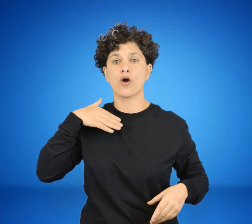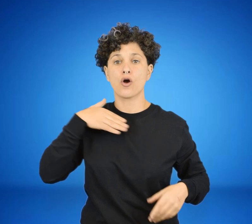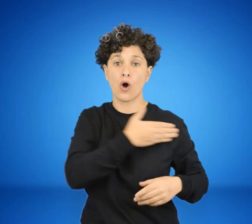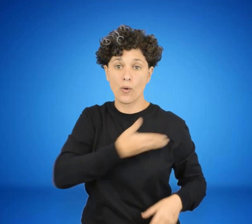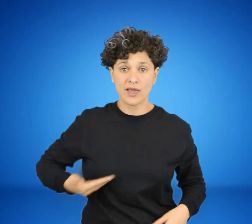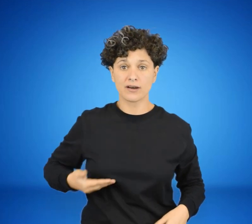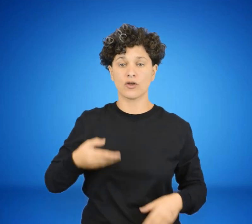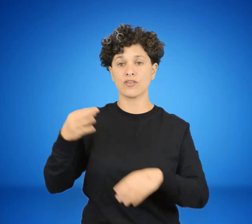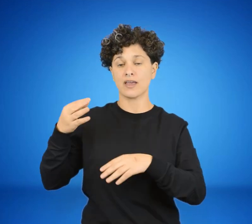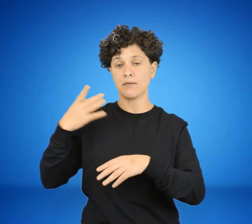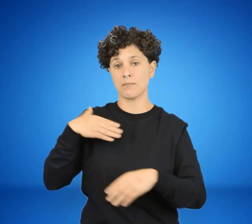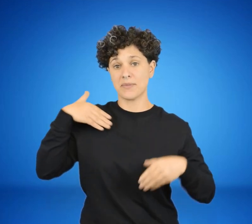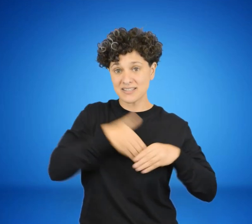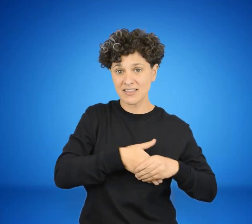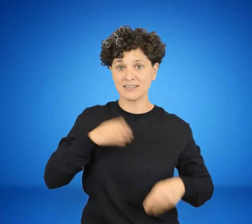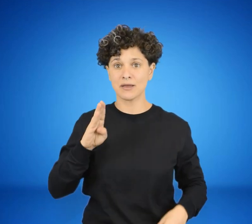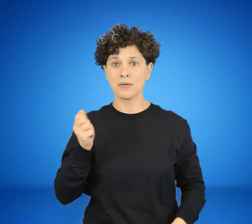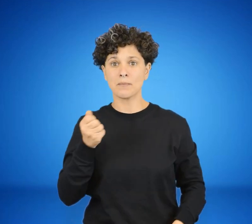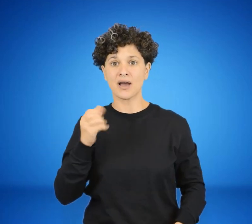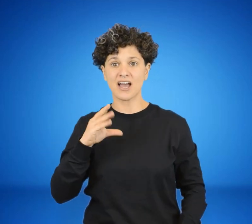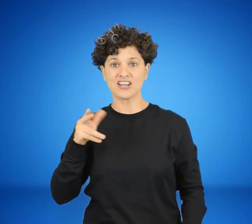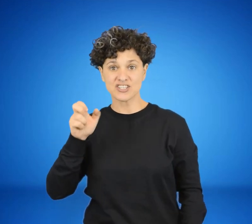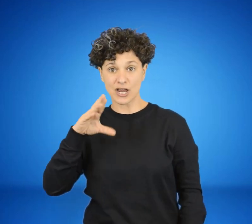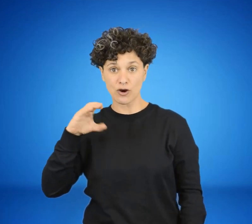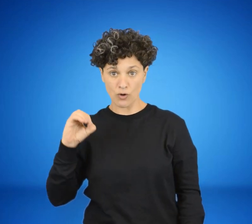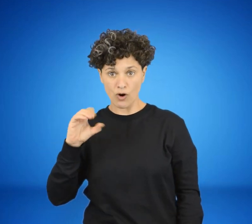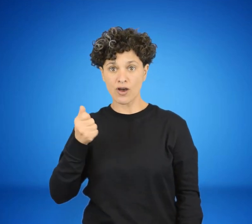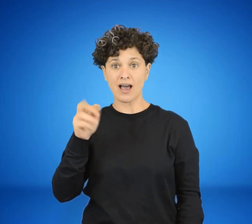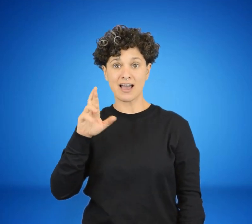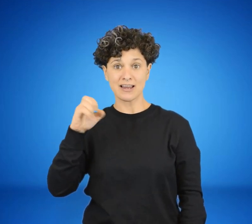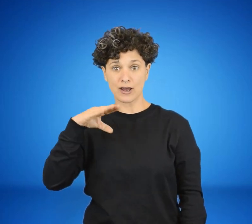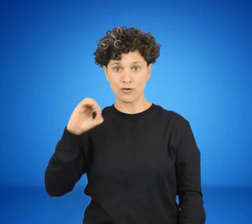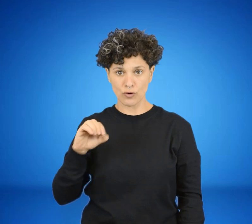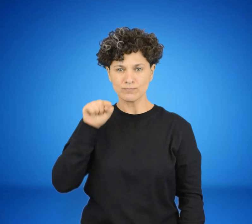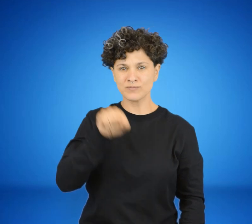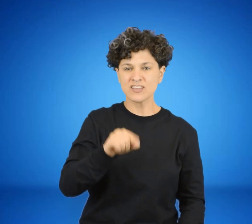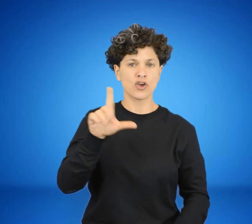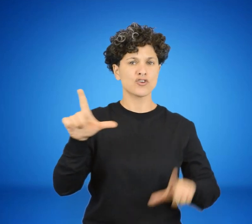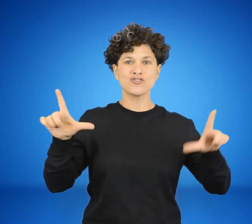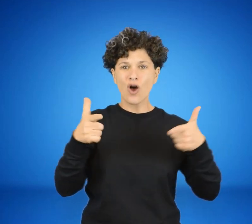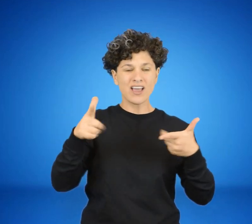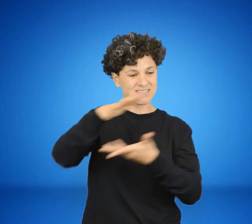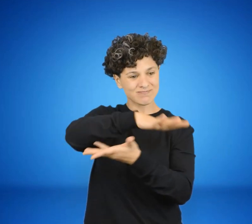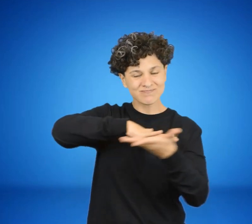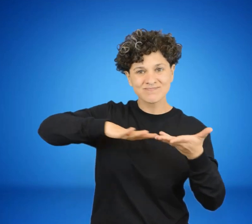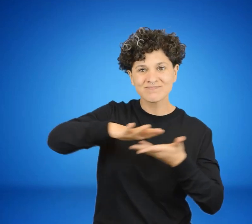Pacheco Areco. Se vivía un clima de represión para nada compatible con un régimen